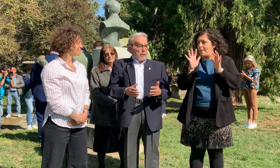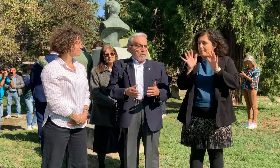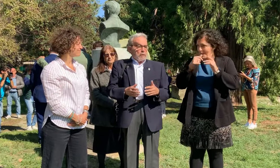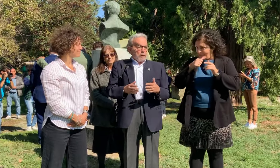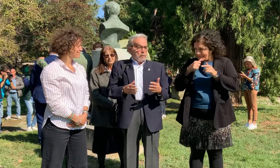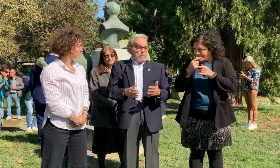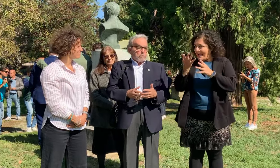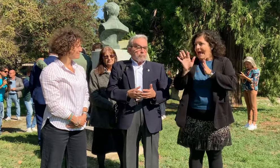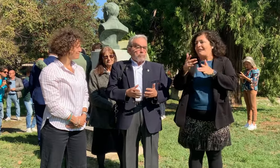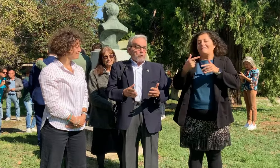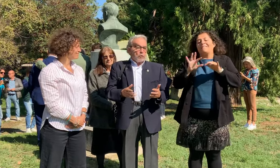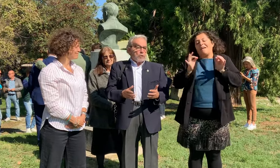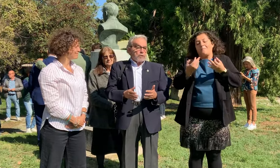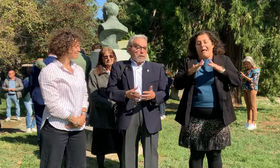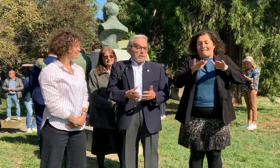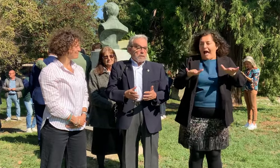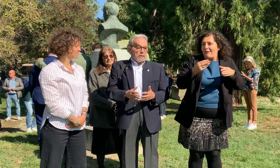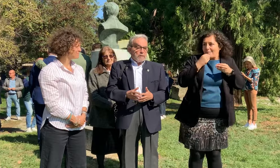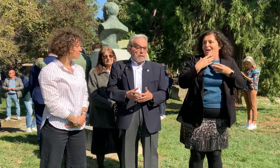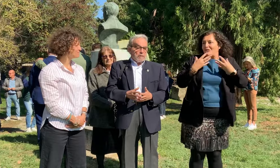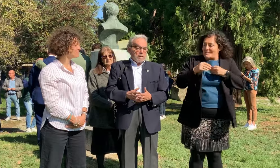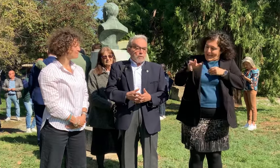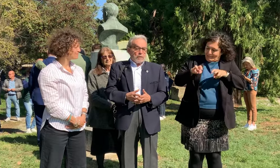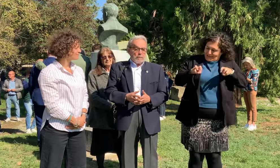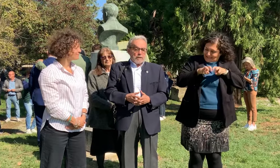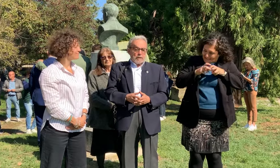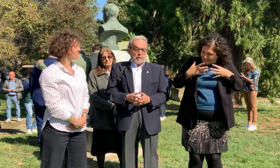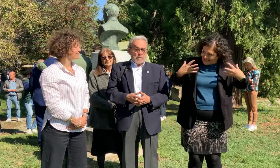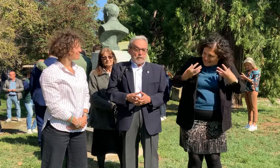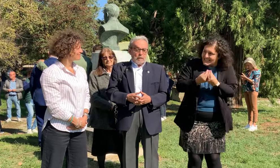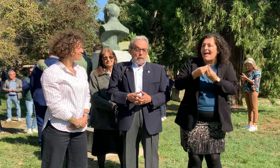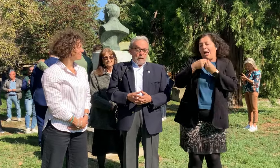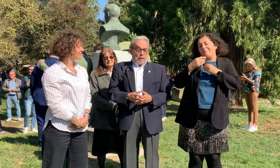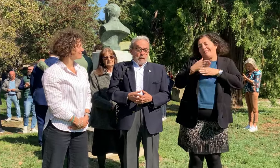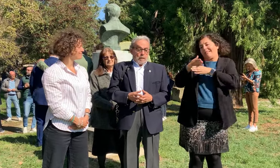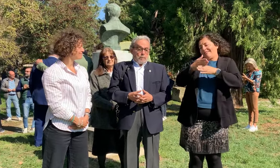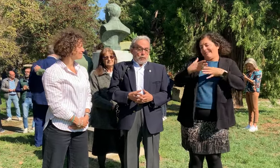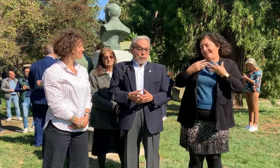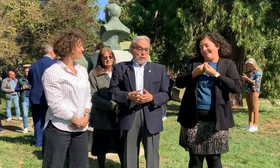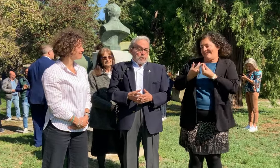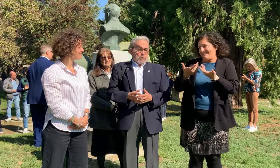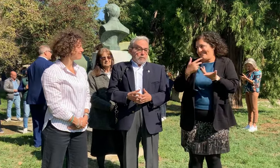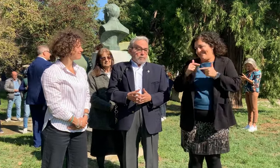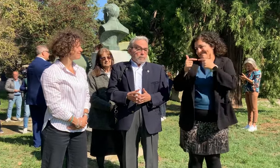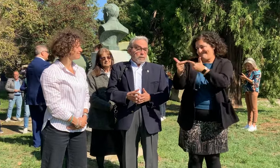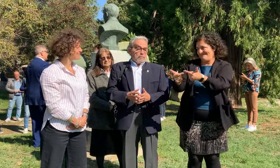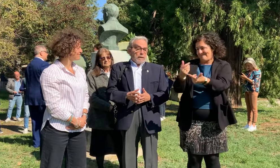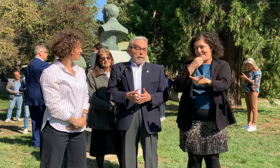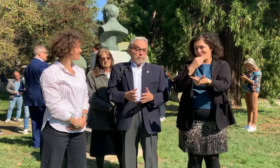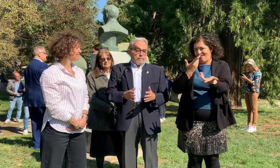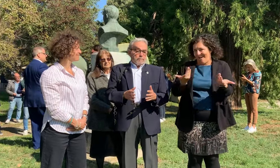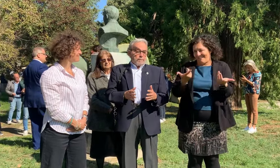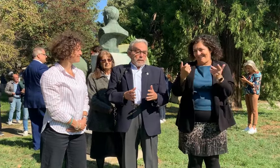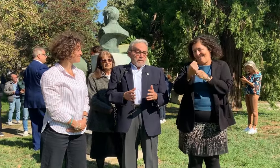tutto che c'era si divideva tranquillamente. poi, anche per